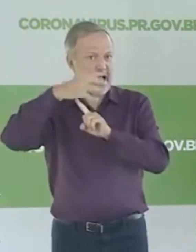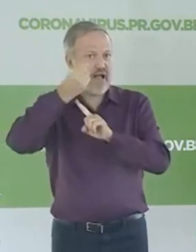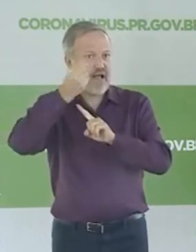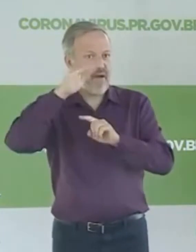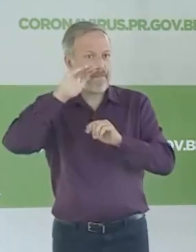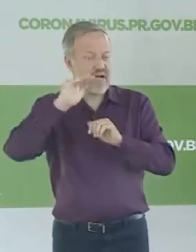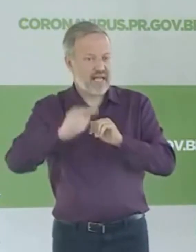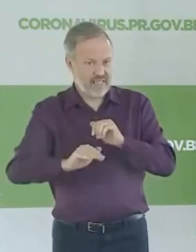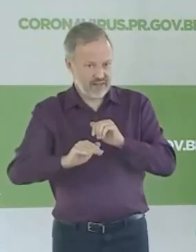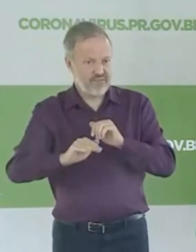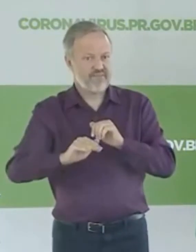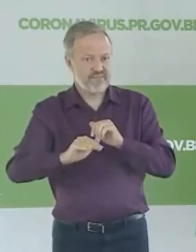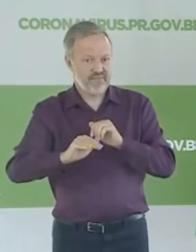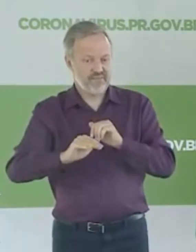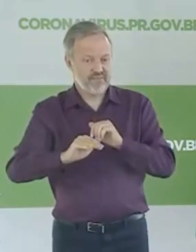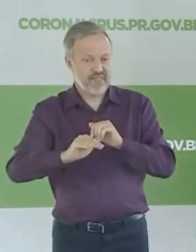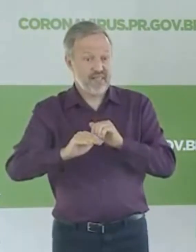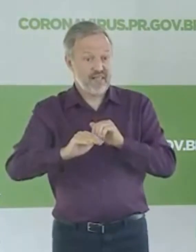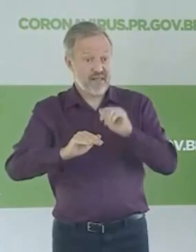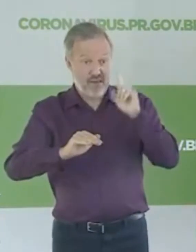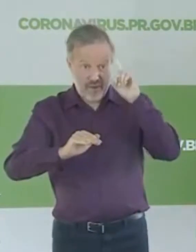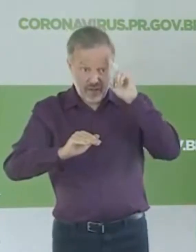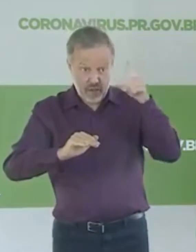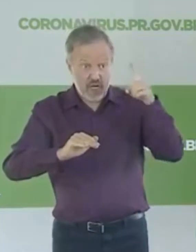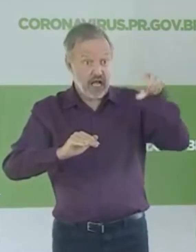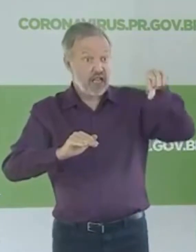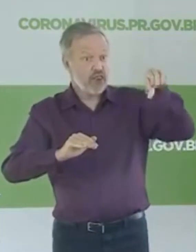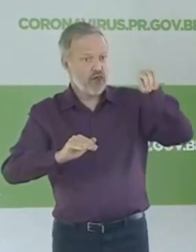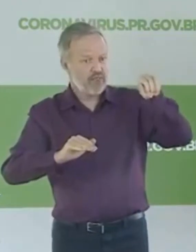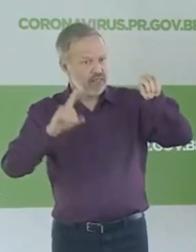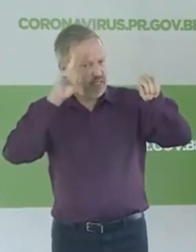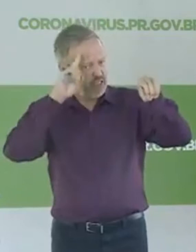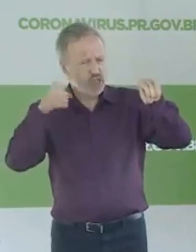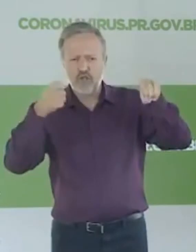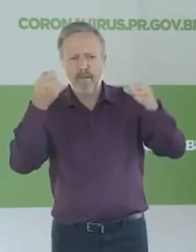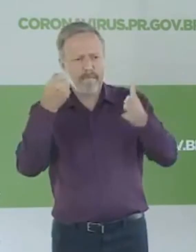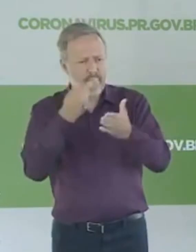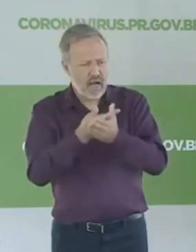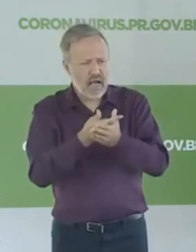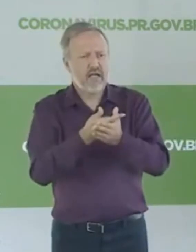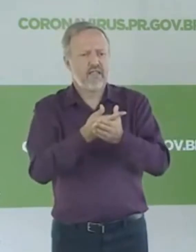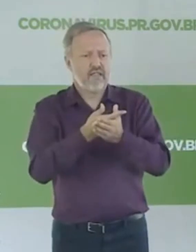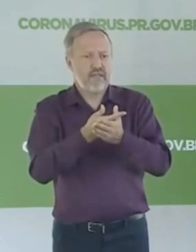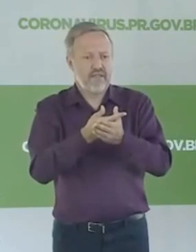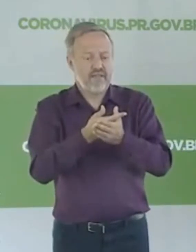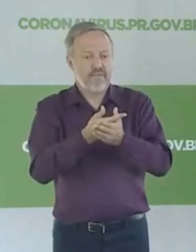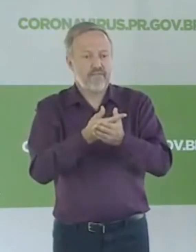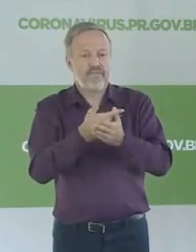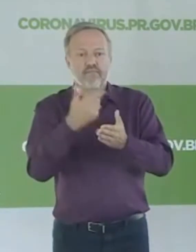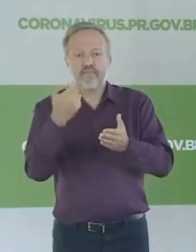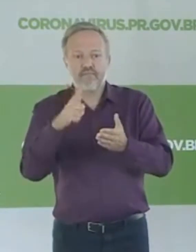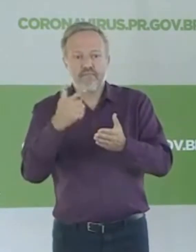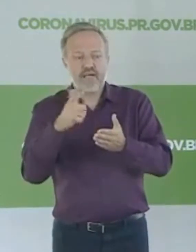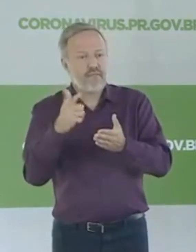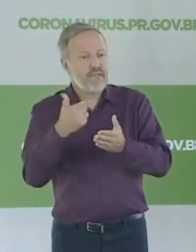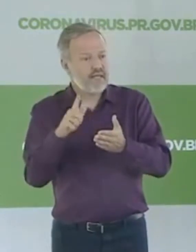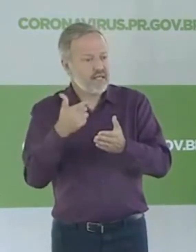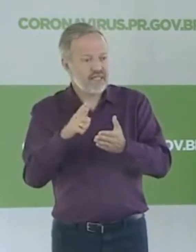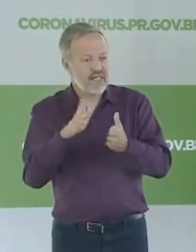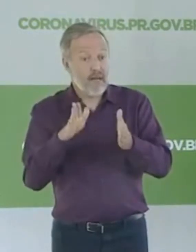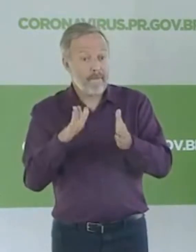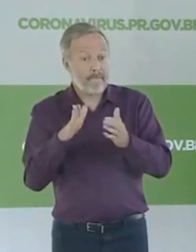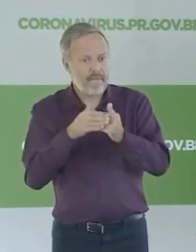de pagar a sua conta por 90 dias. Também, nesses 90 dias, não haverá corte da